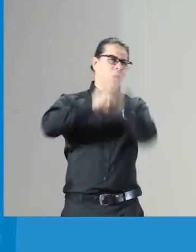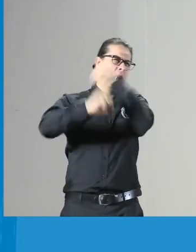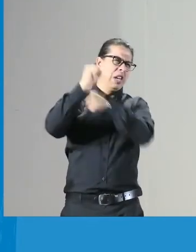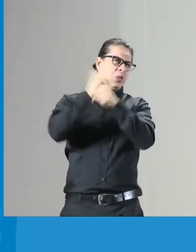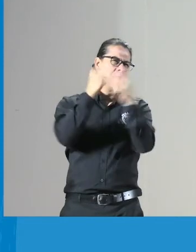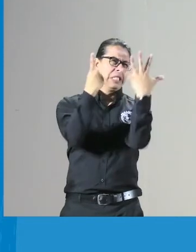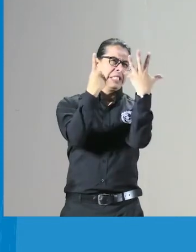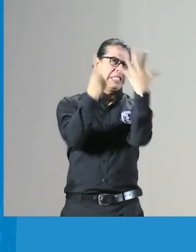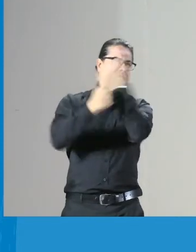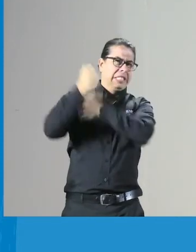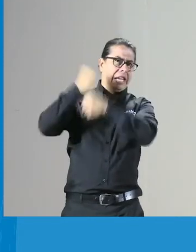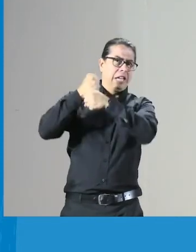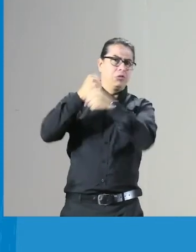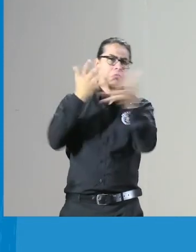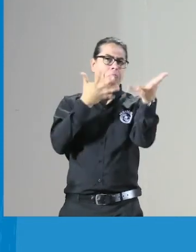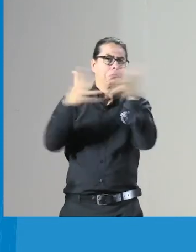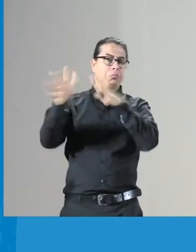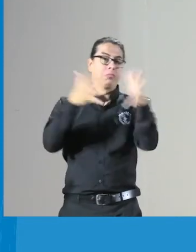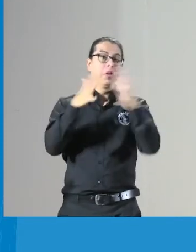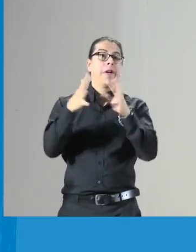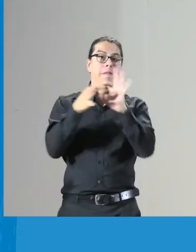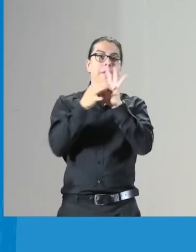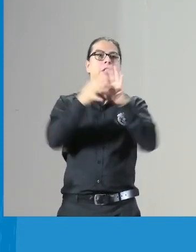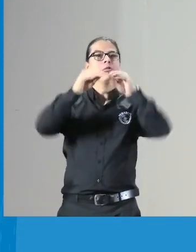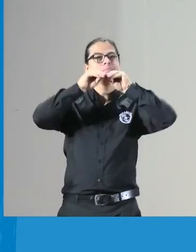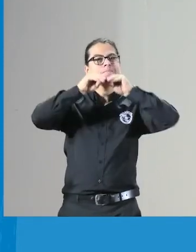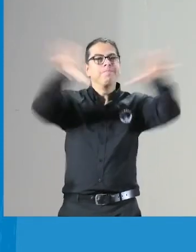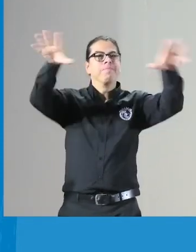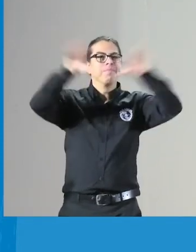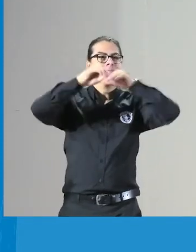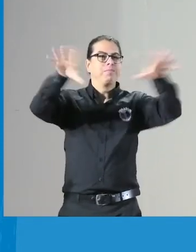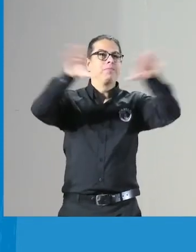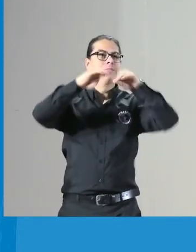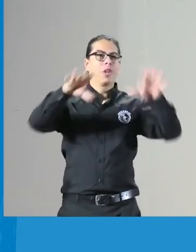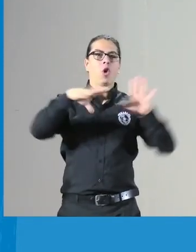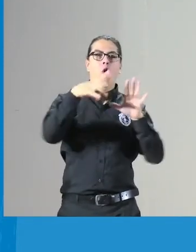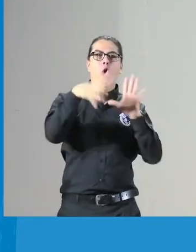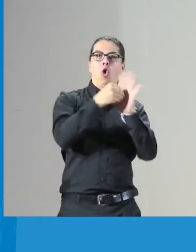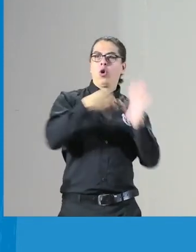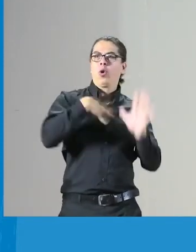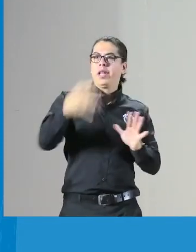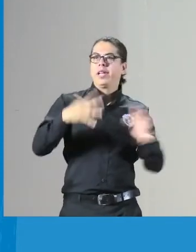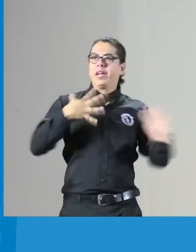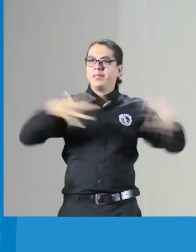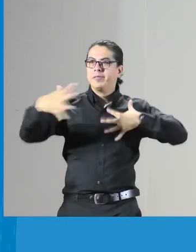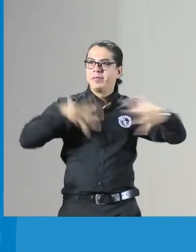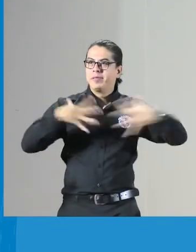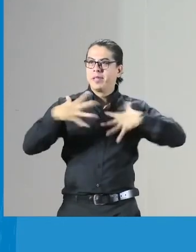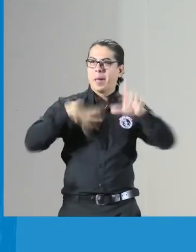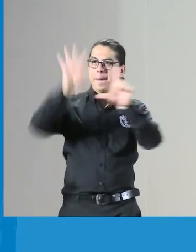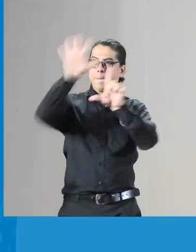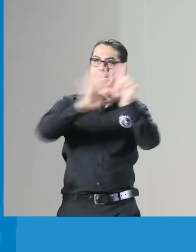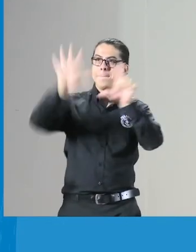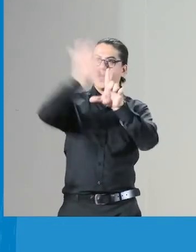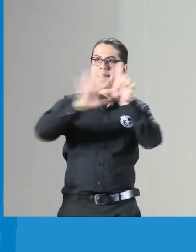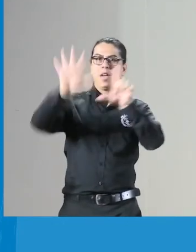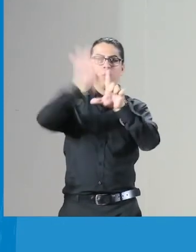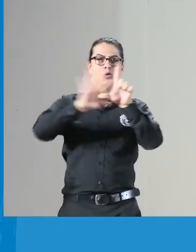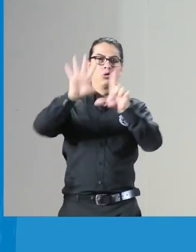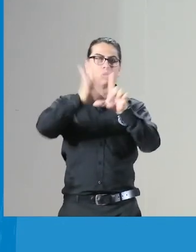hace como unos 5 o 6 años más o menos Fenasco hizo un público el código de ética y se